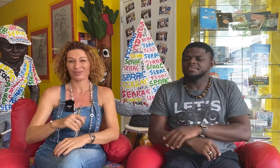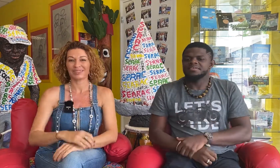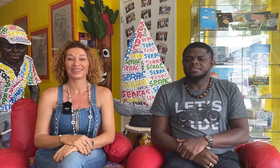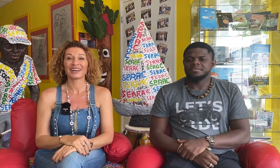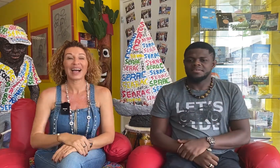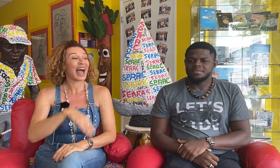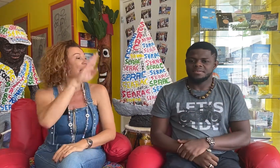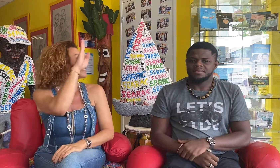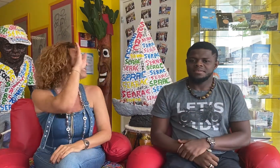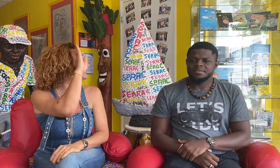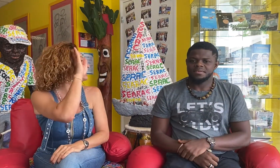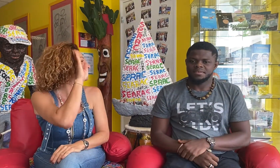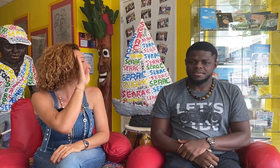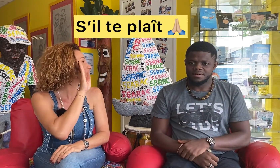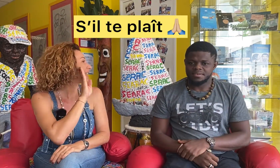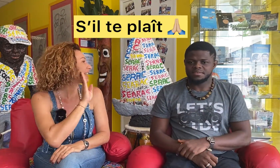Waouh ! S'il te plaît.